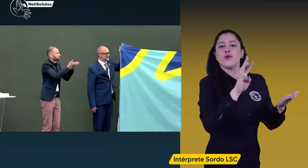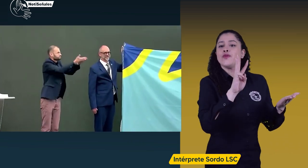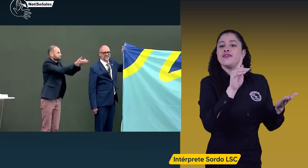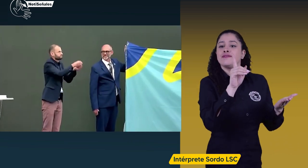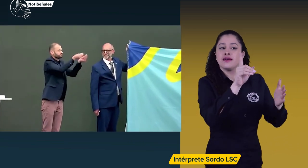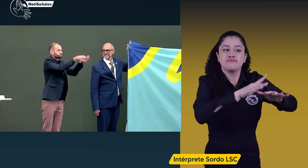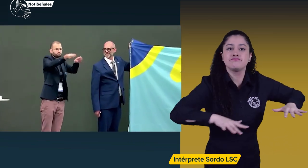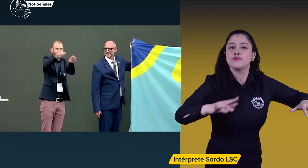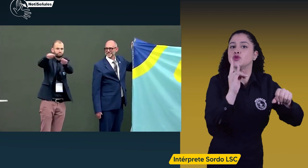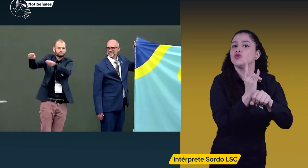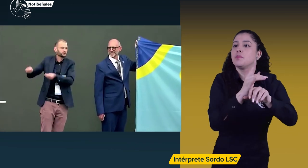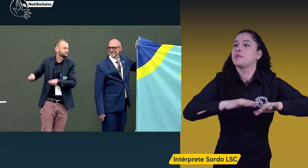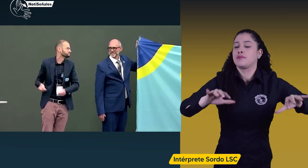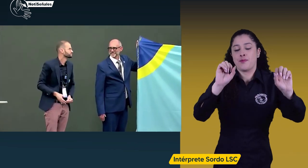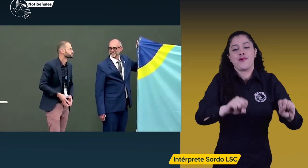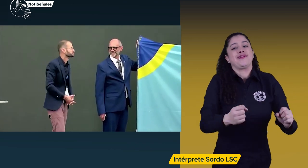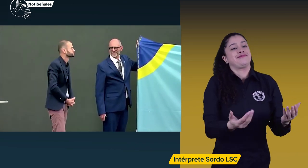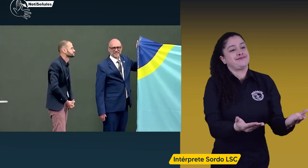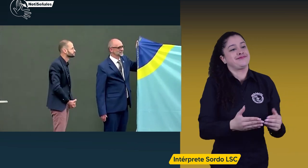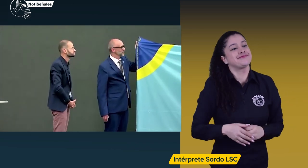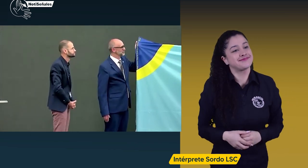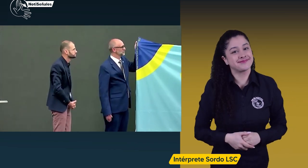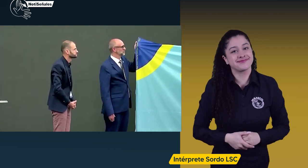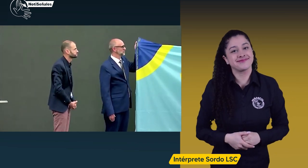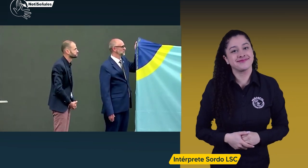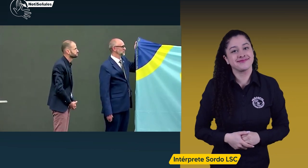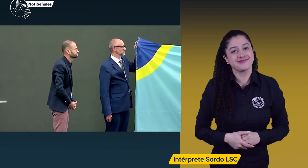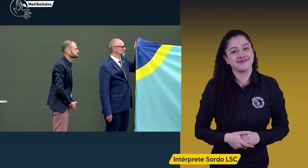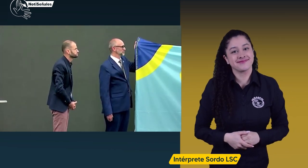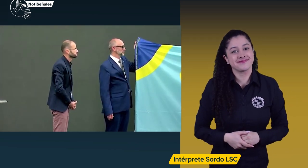Esta bandera es para la WPD y para que la puedan usar.